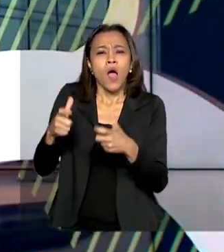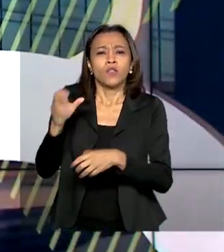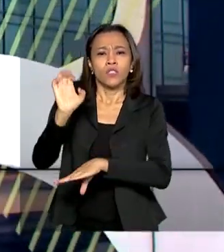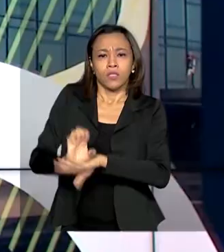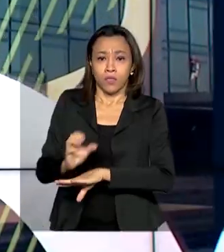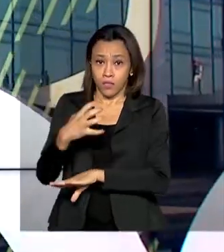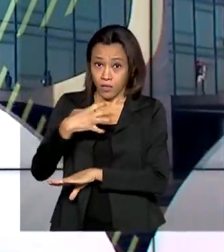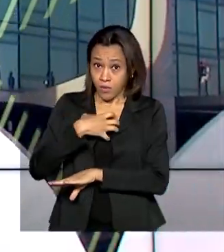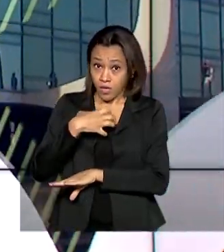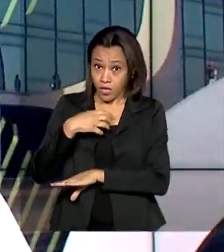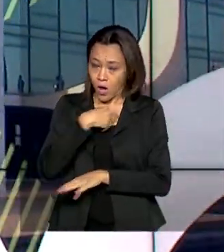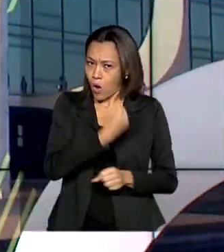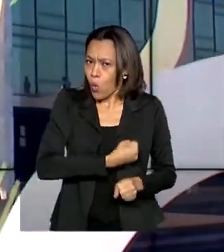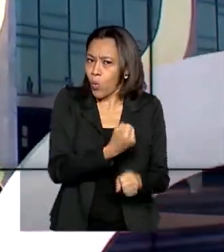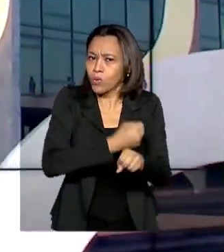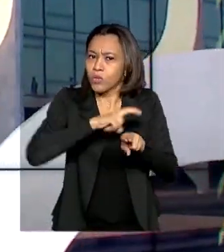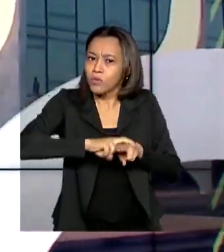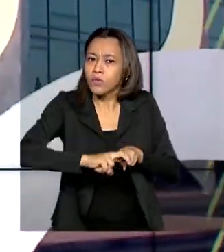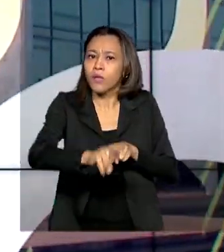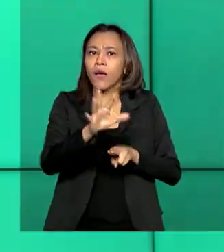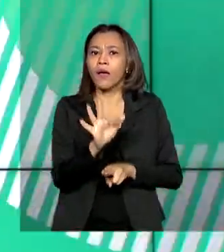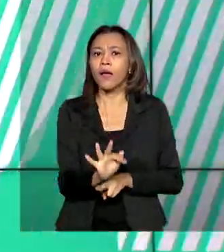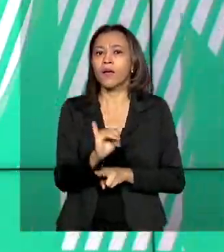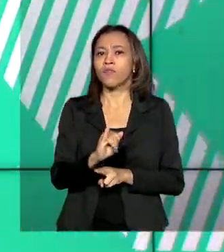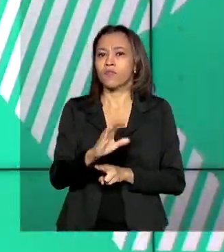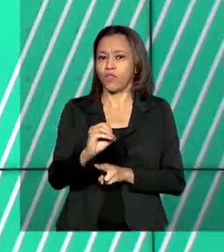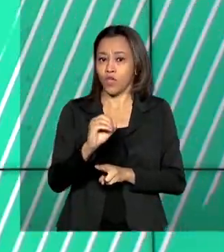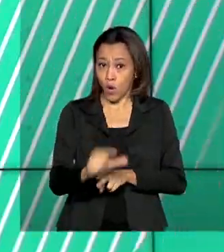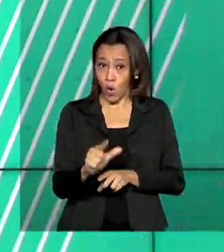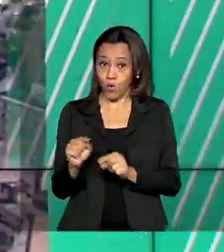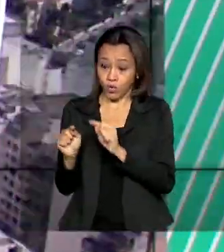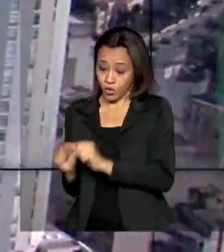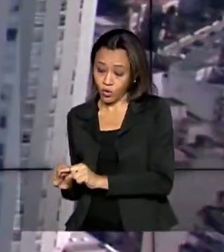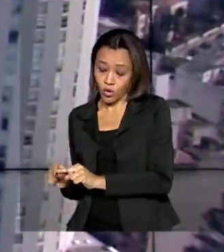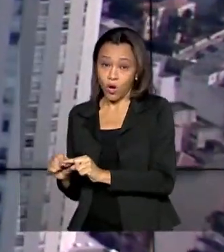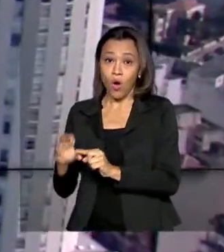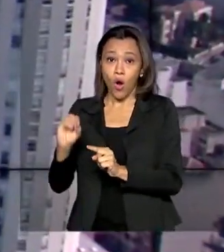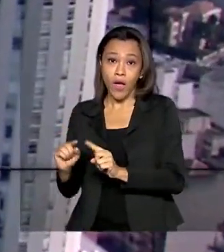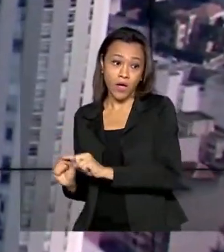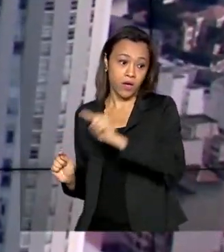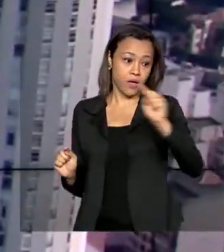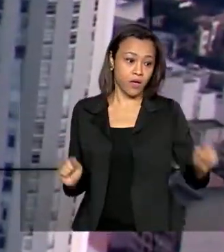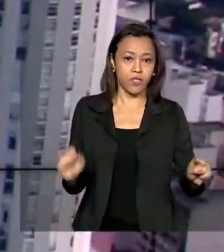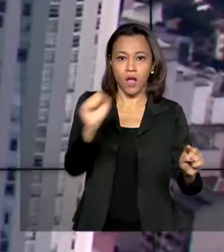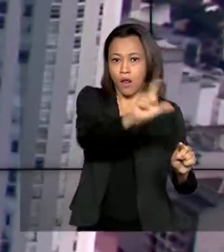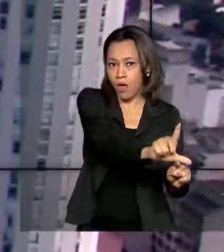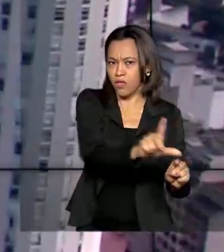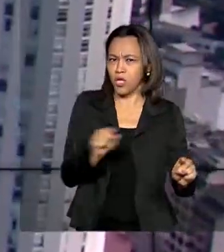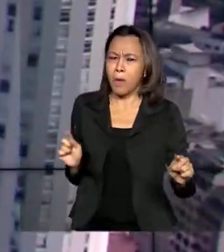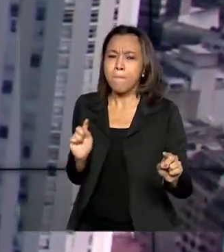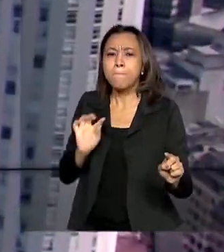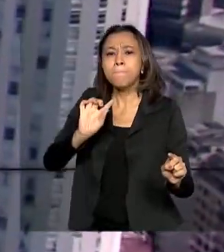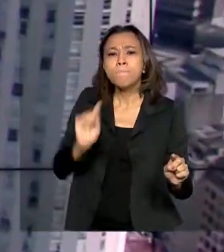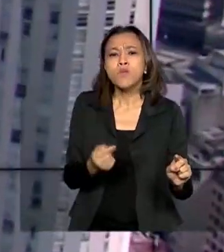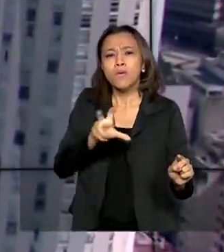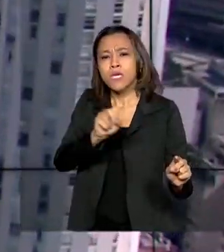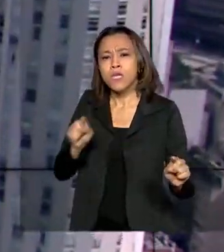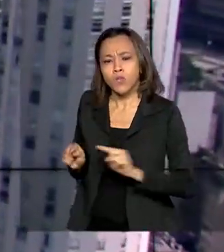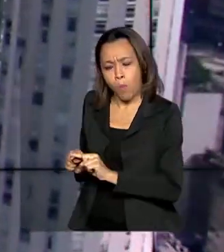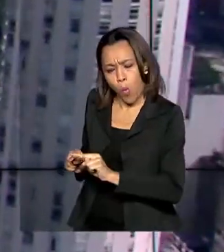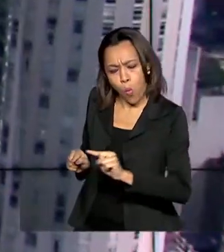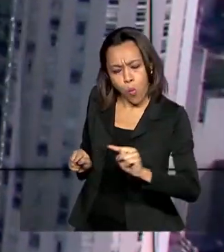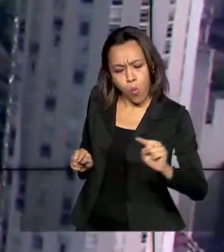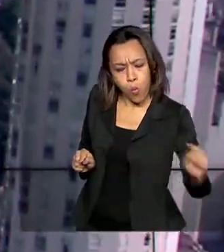as obras da FIOL, a Ferrovia de Integração Oeste-Leste. A ferrovia terá cerca de 1.500 quilômetros e ligará o